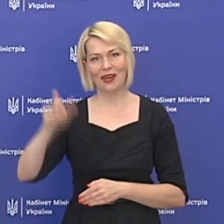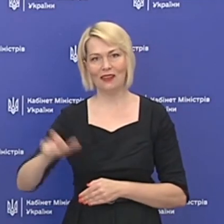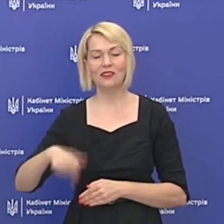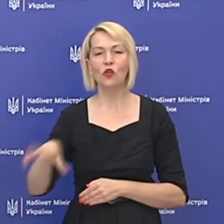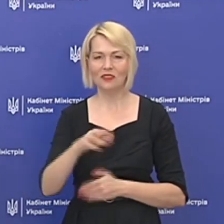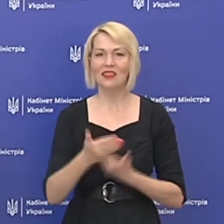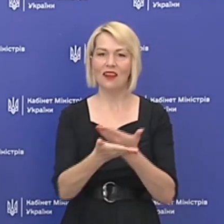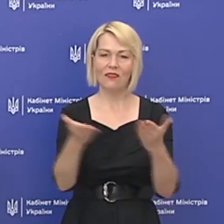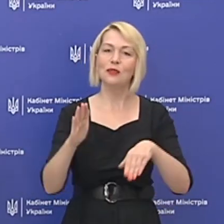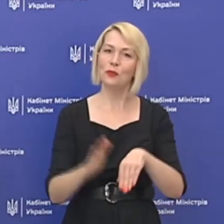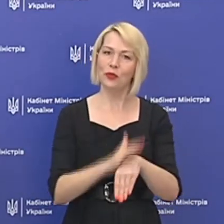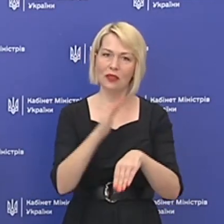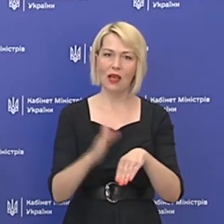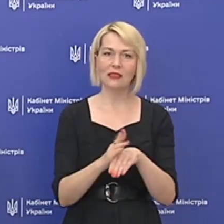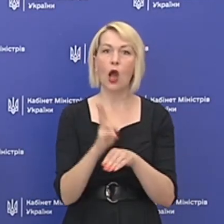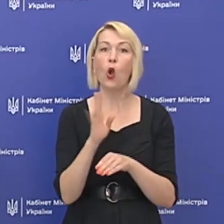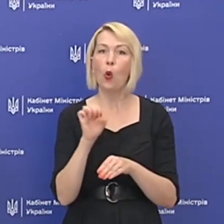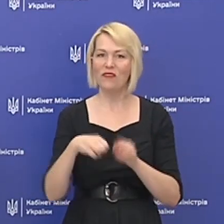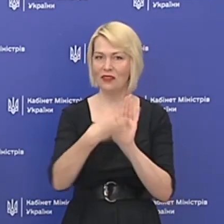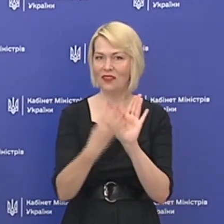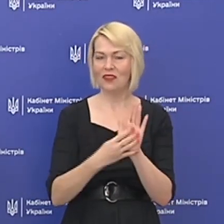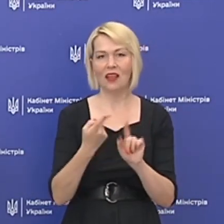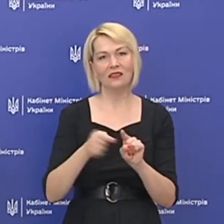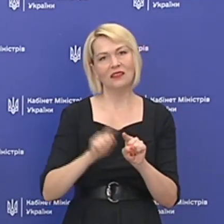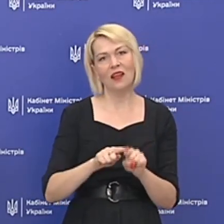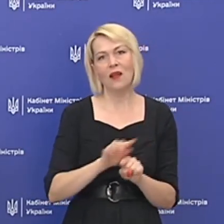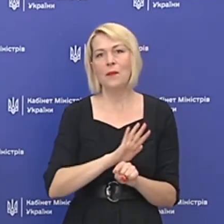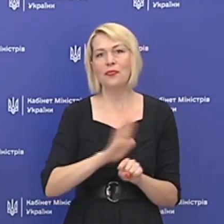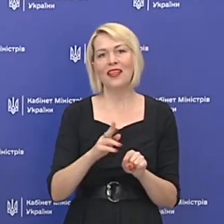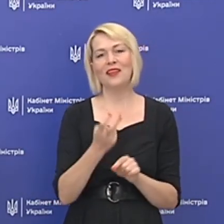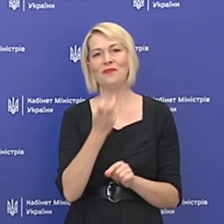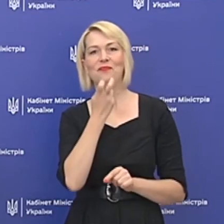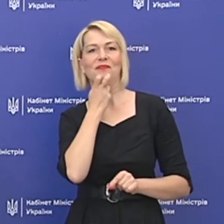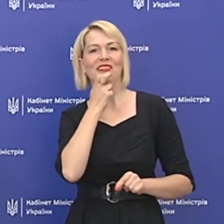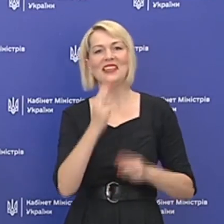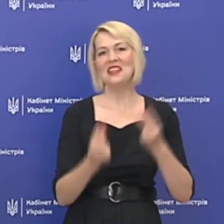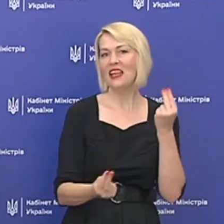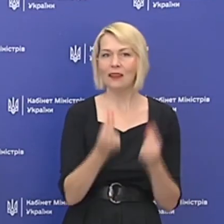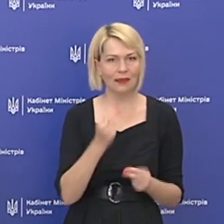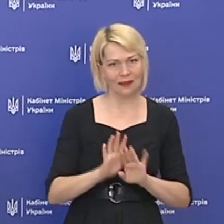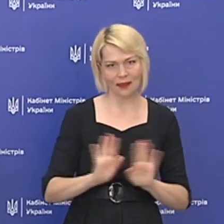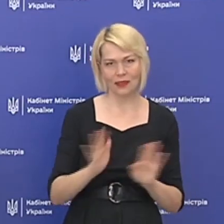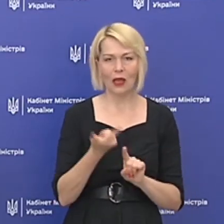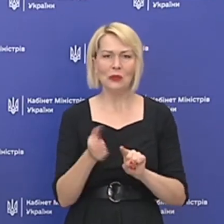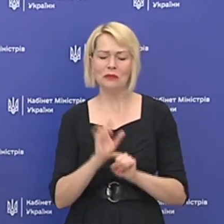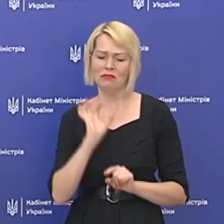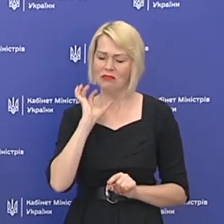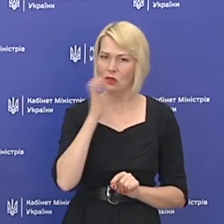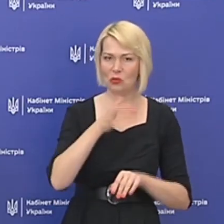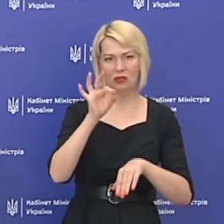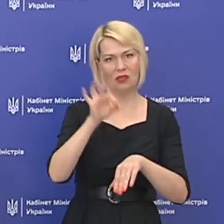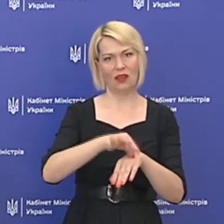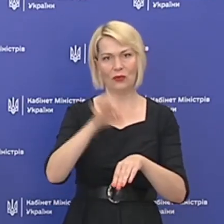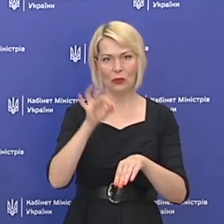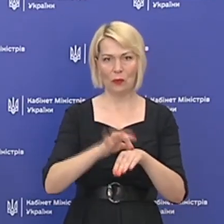всіх вас, будь ласка. COVID-19 це не жарти, це не іграшки, це дуже серйозна хвороба.